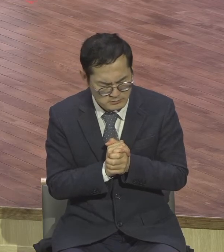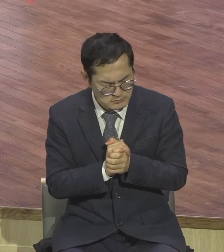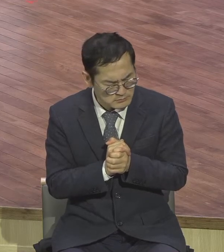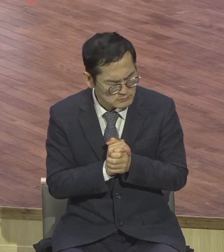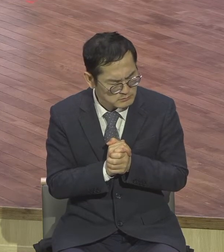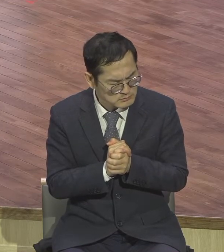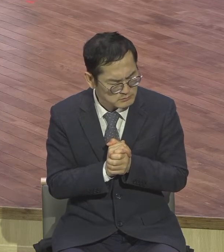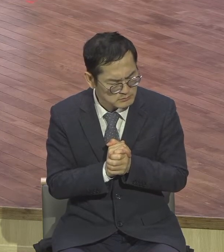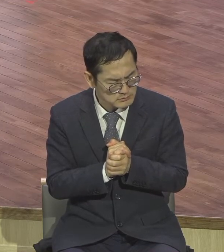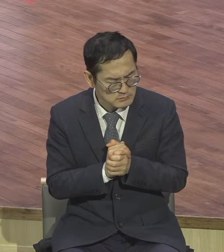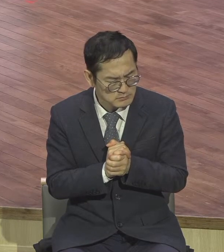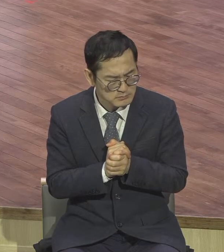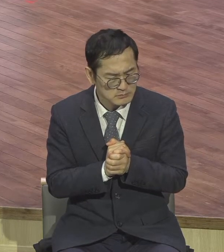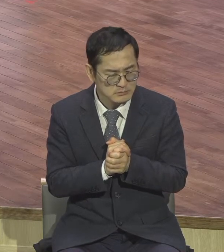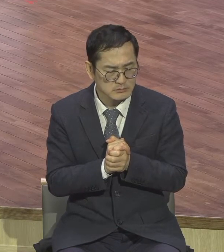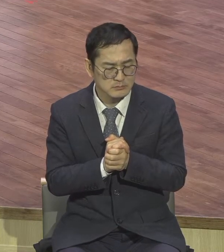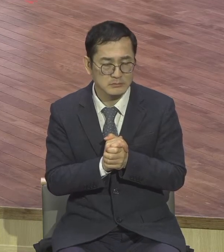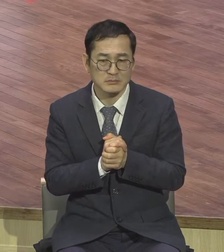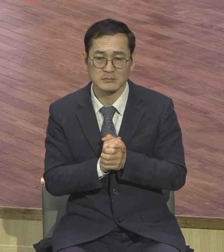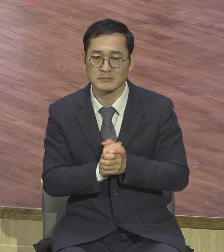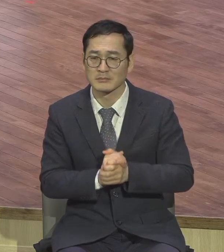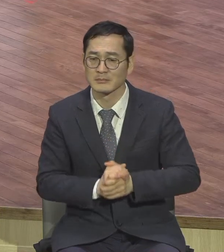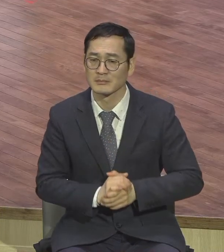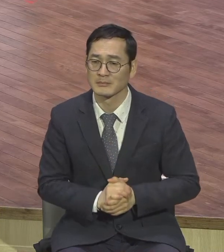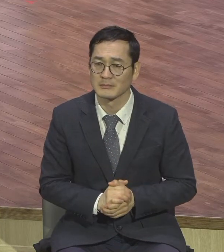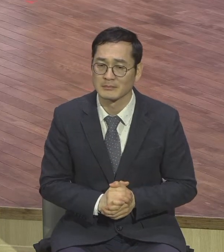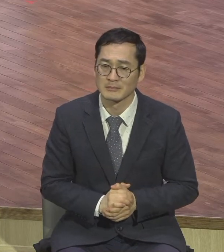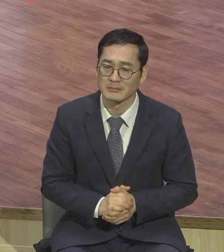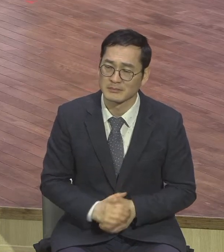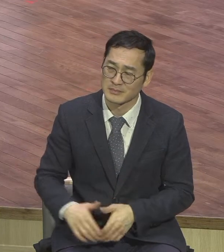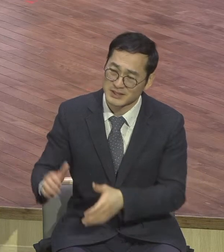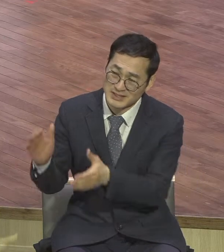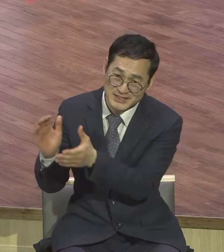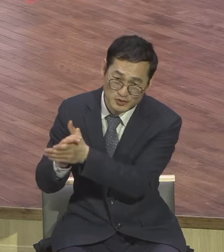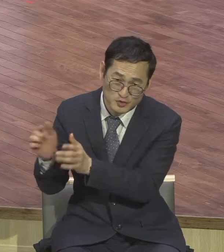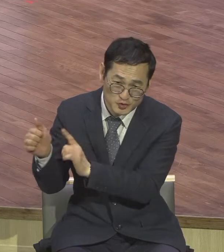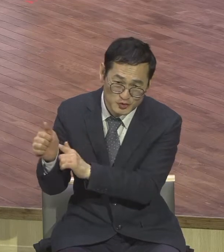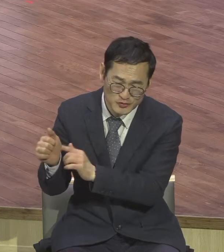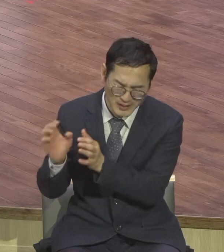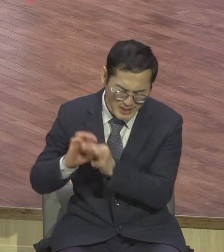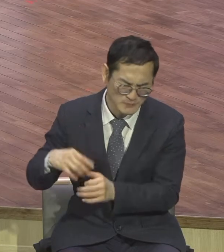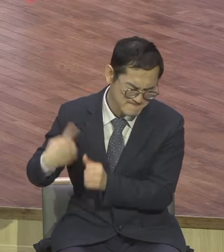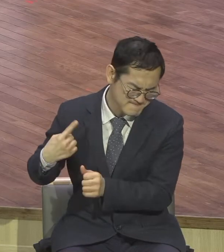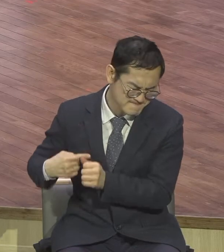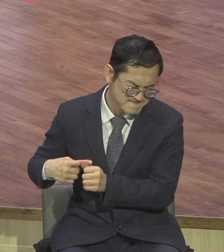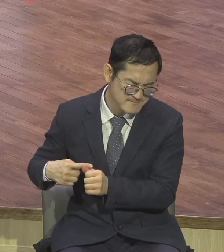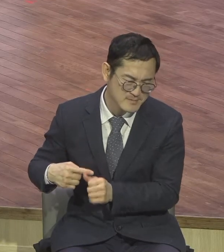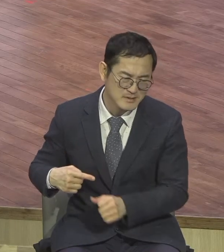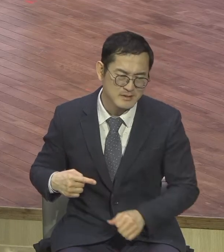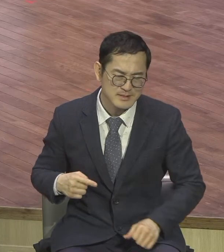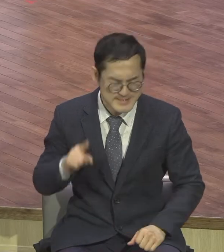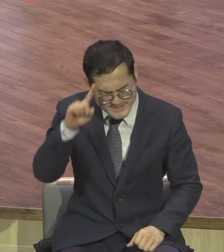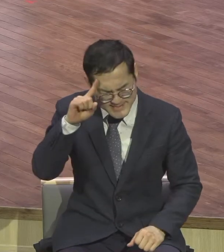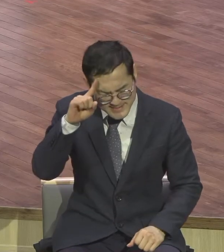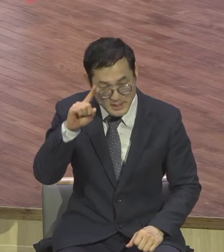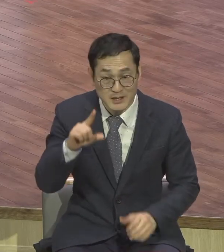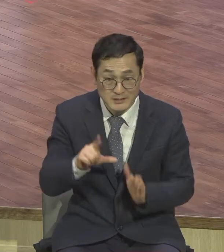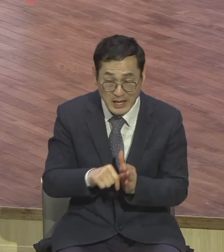멱칠 동안 자기 친구를 비난하고 있었는데 이것이 하나님 보실 때 멱살을 잡고 있는